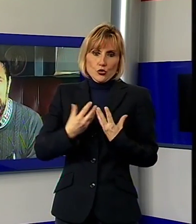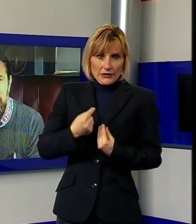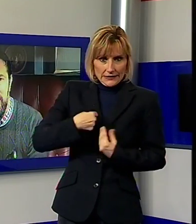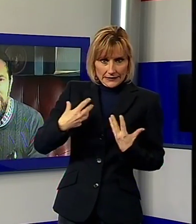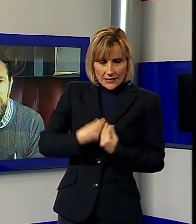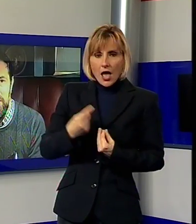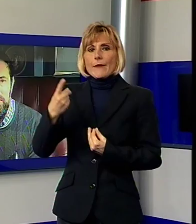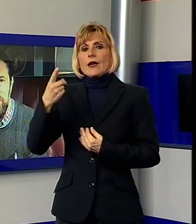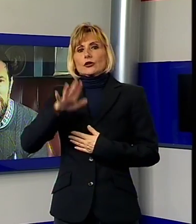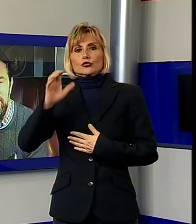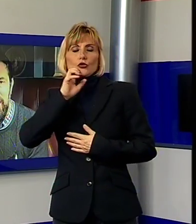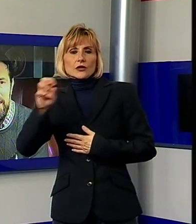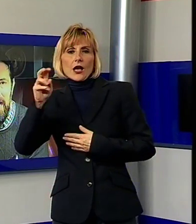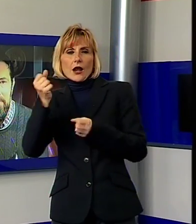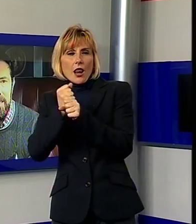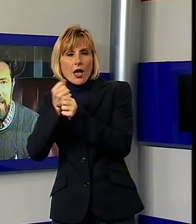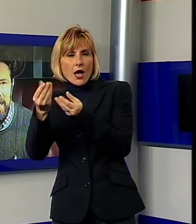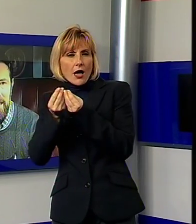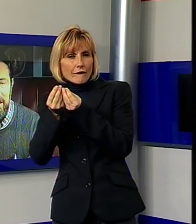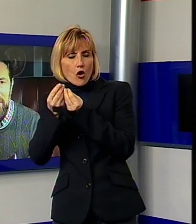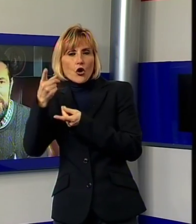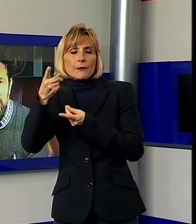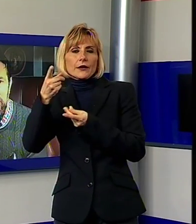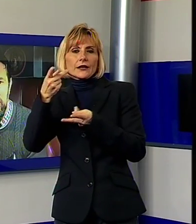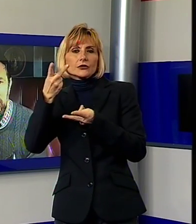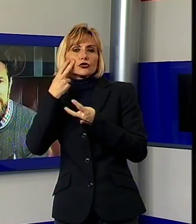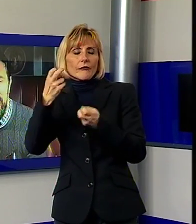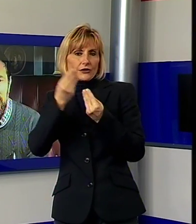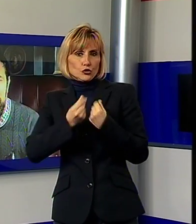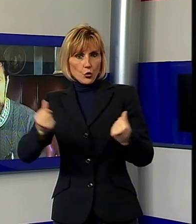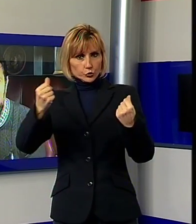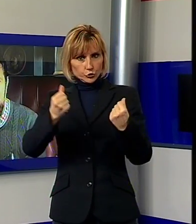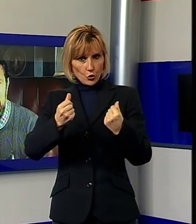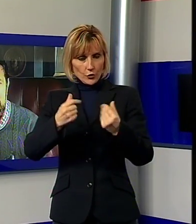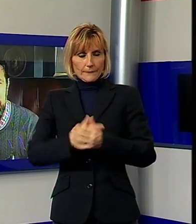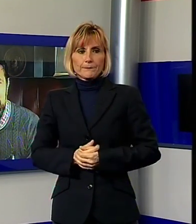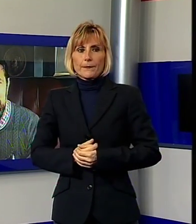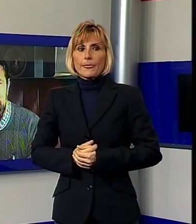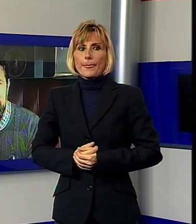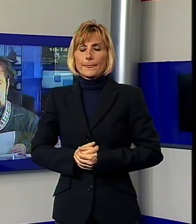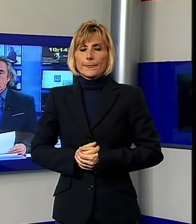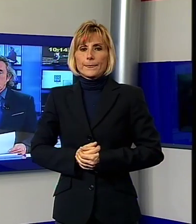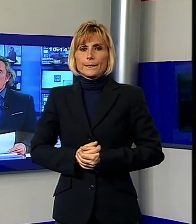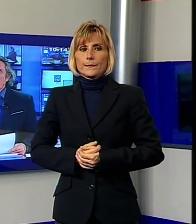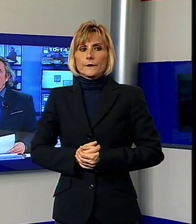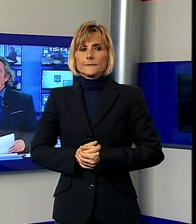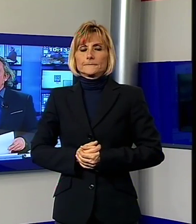trovare una soluzione che vada a mitigare questa decisione presa nel 2003. La